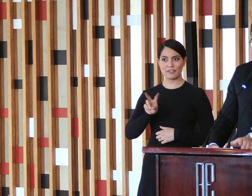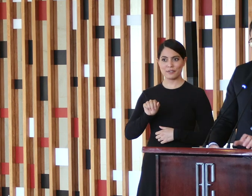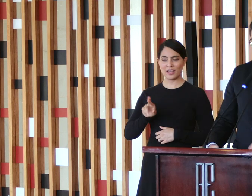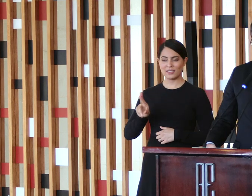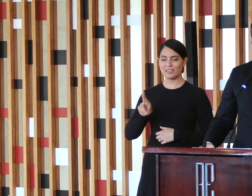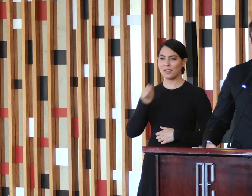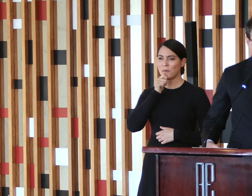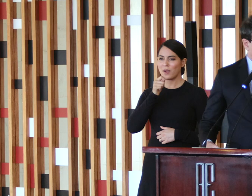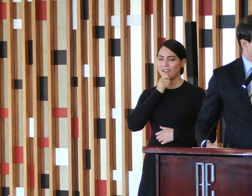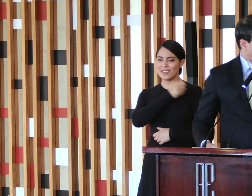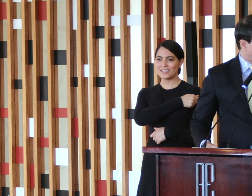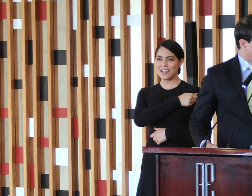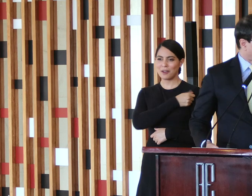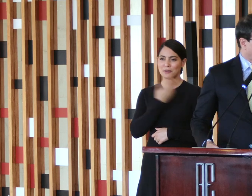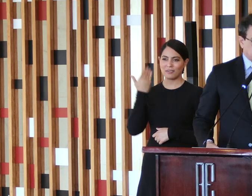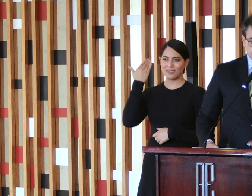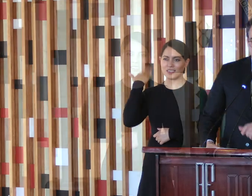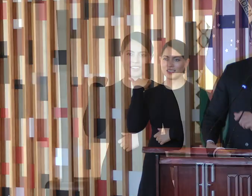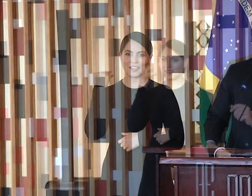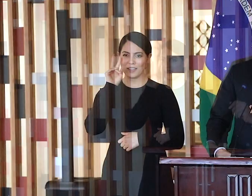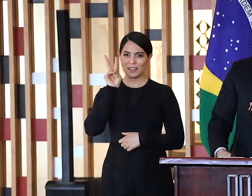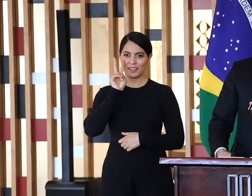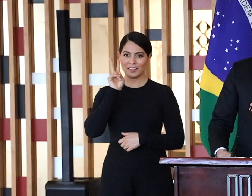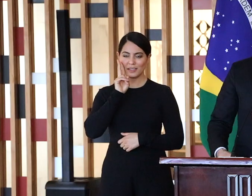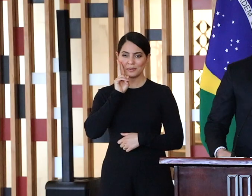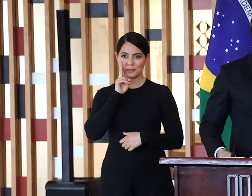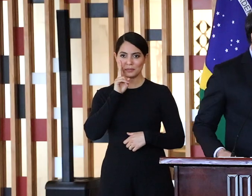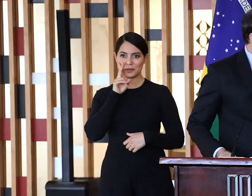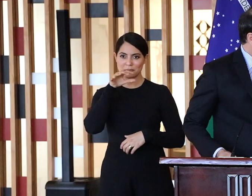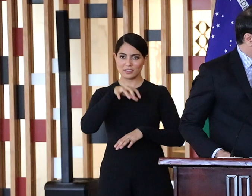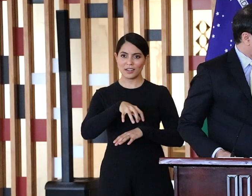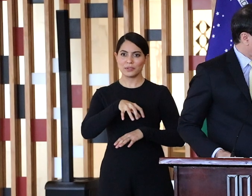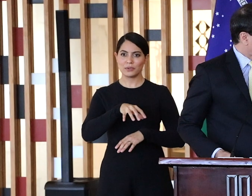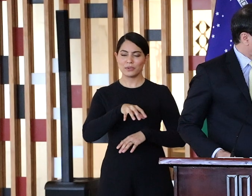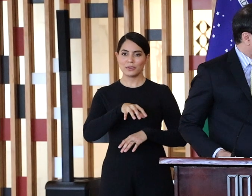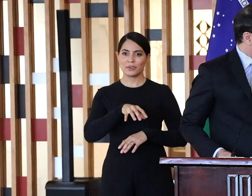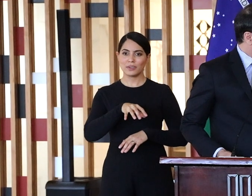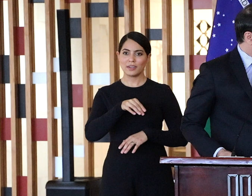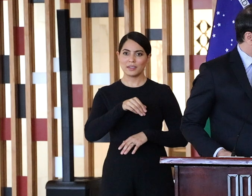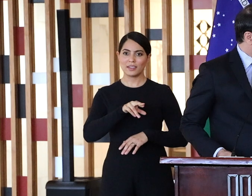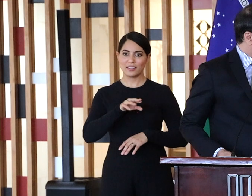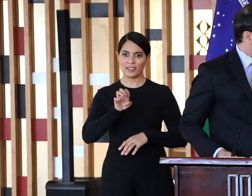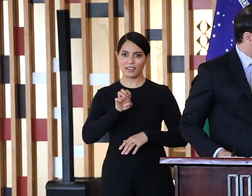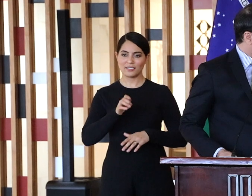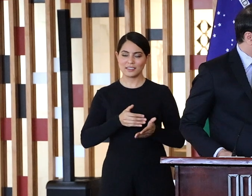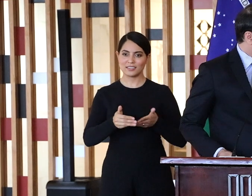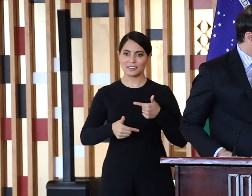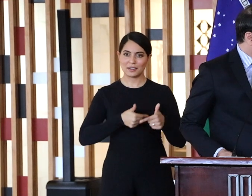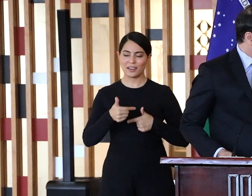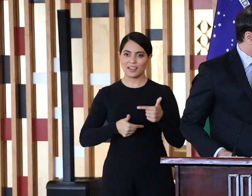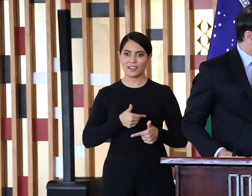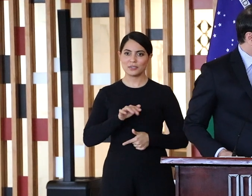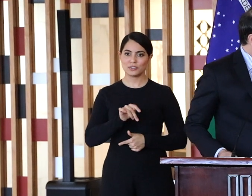ainda me preparando para o Estudo Rio Branco, eu já havia sido exposto a uma das preciosidades de Espírito Santo que é a torta